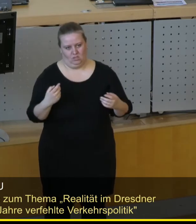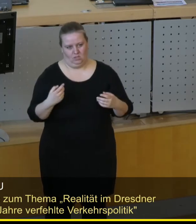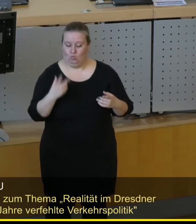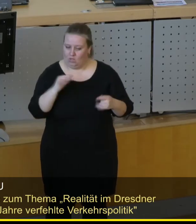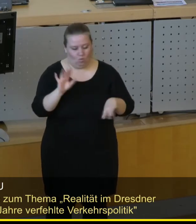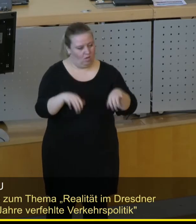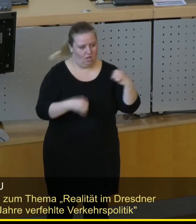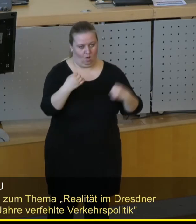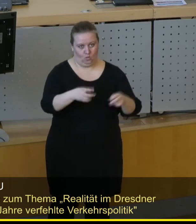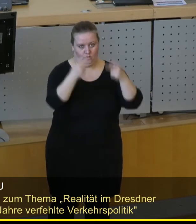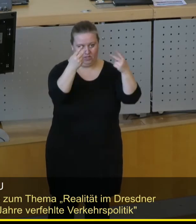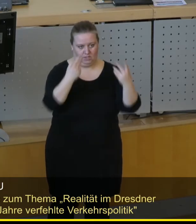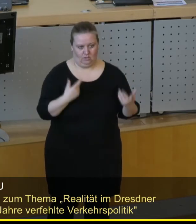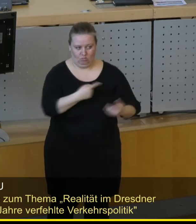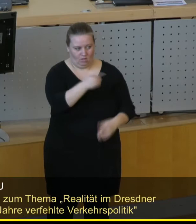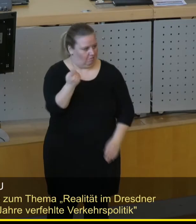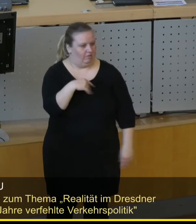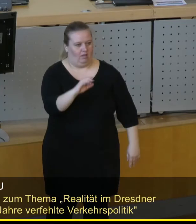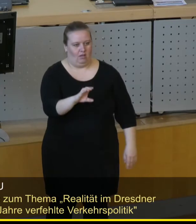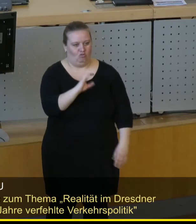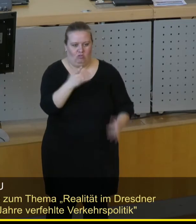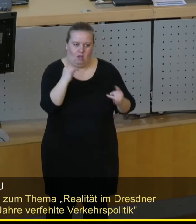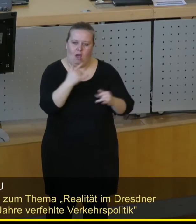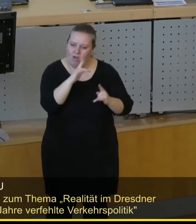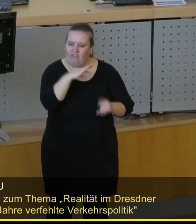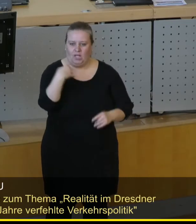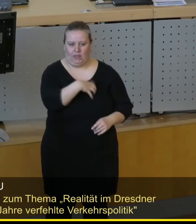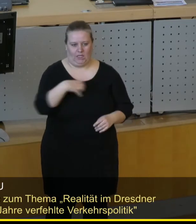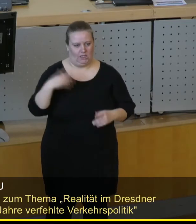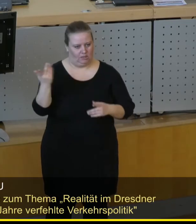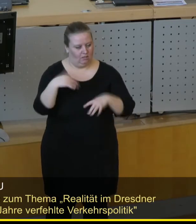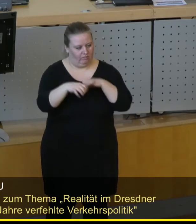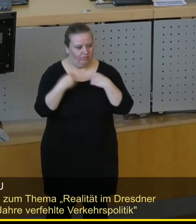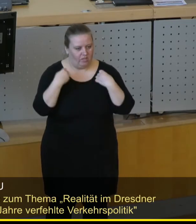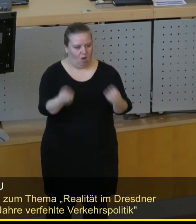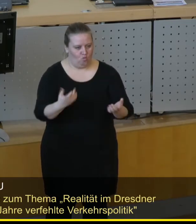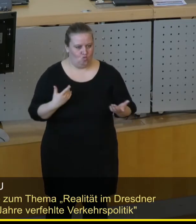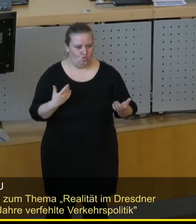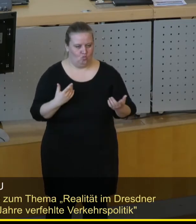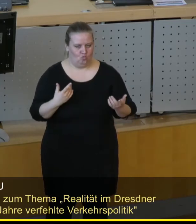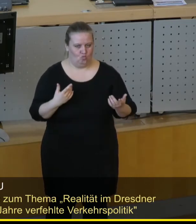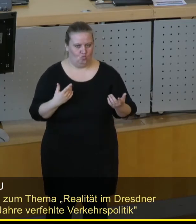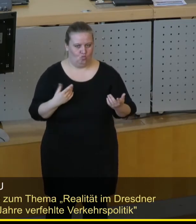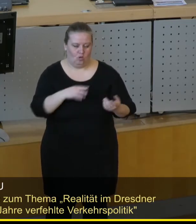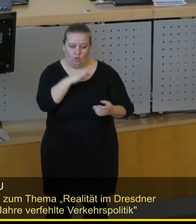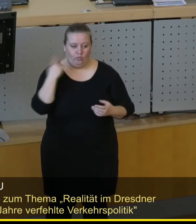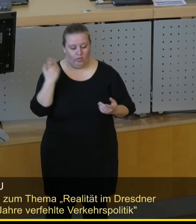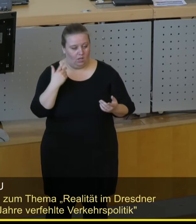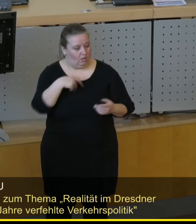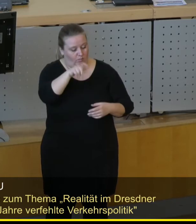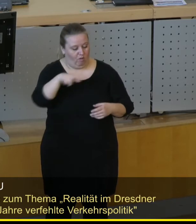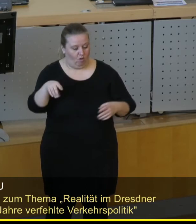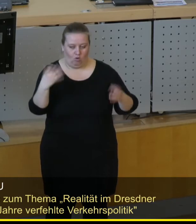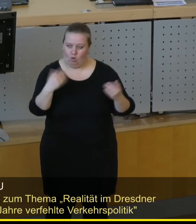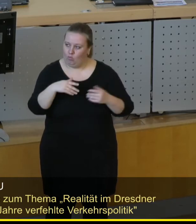Kfz-Verkehr, auch wenn Sie das nicht hören wollen, aber viele Dresdnerinnen und Dresdner und auch viele Teile der Bevölkerung